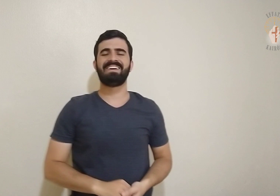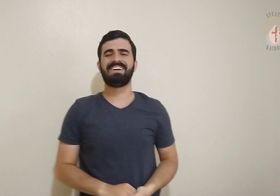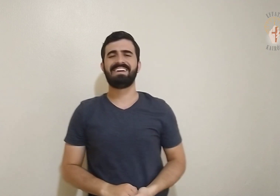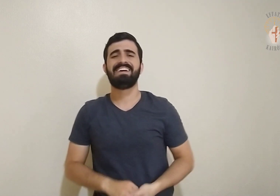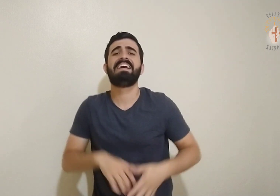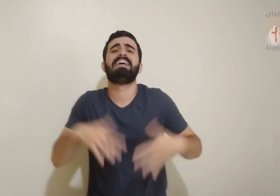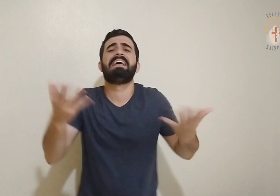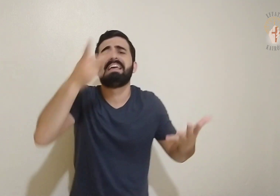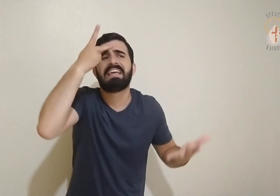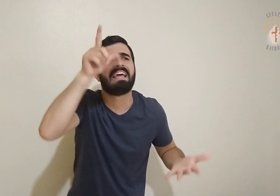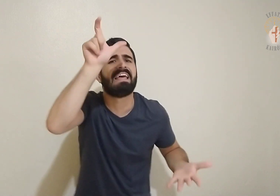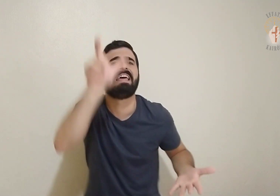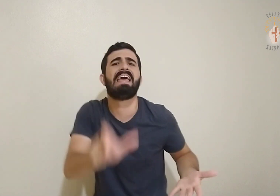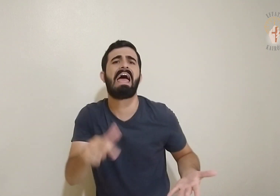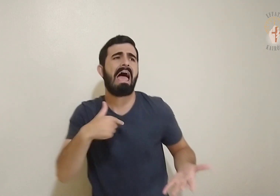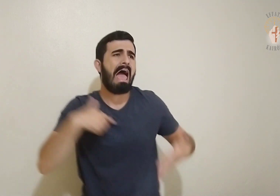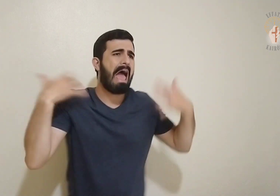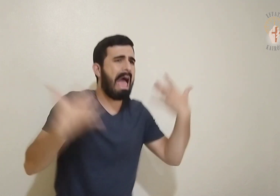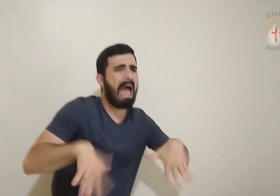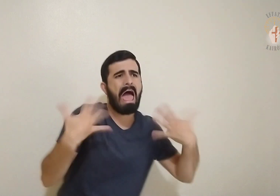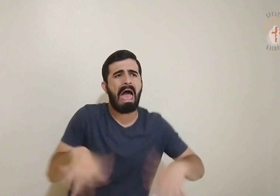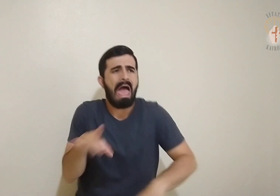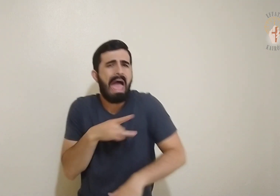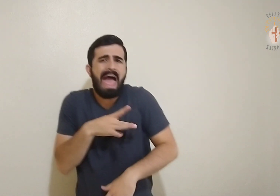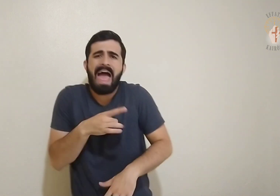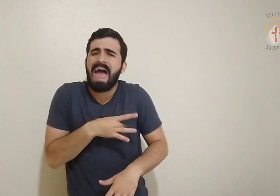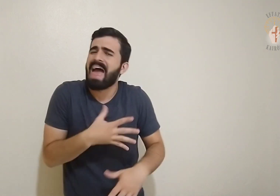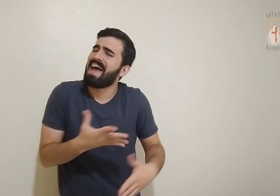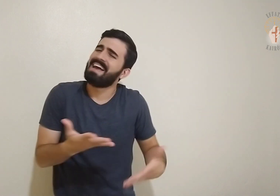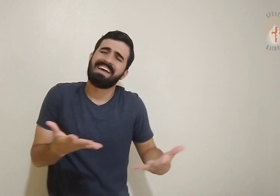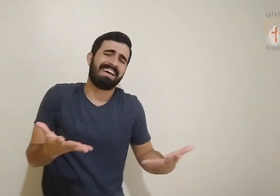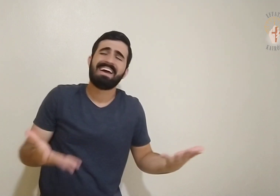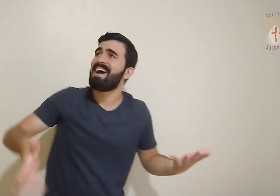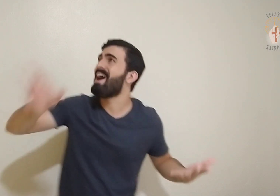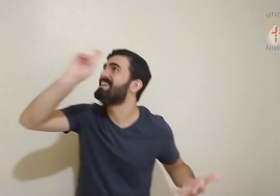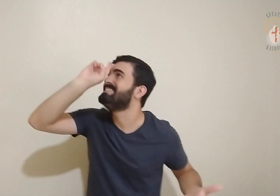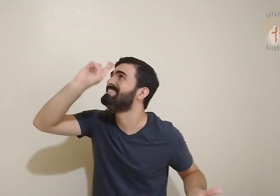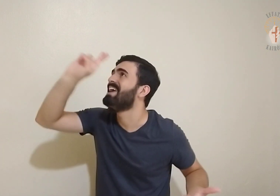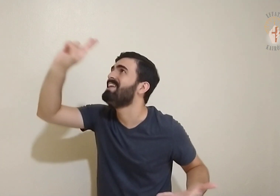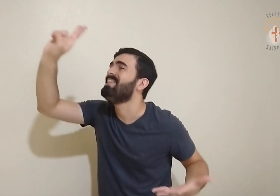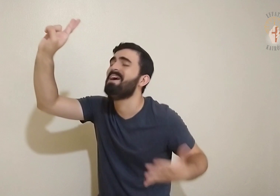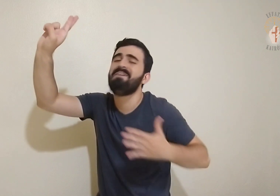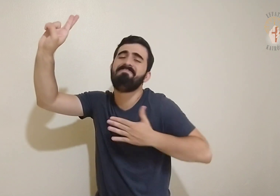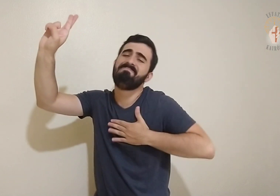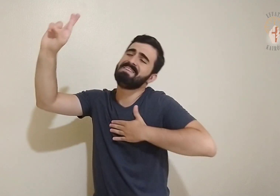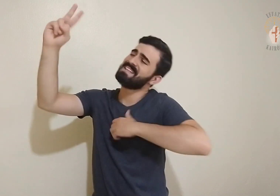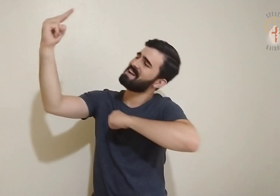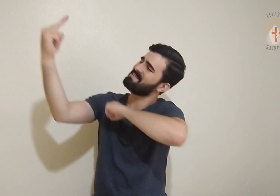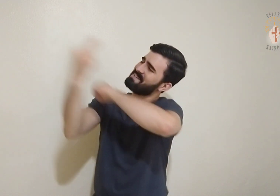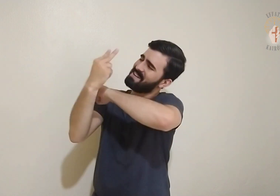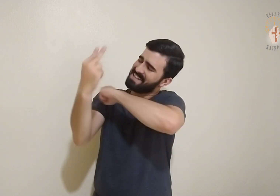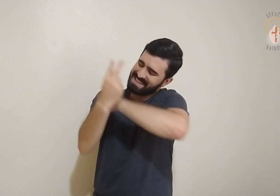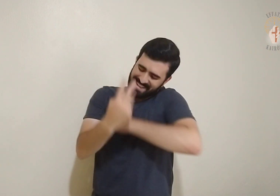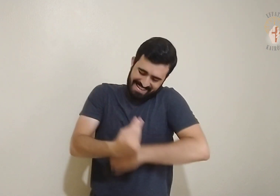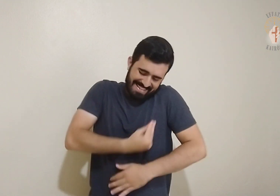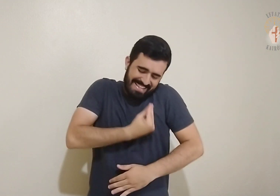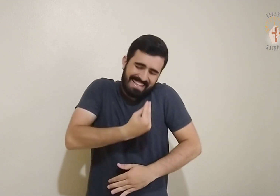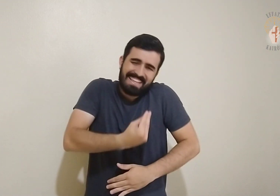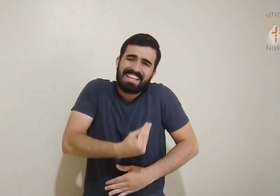O Senhor é a proteção da minha vida Perante quem eu tremerei?